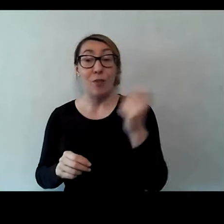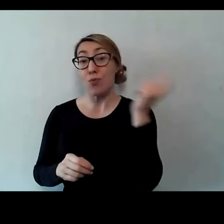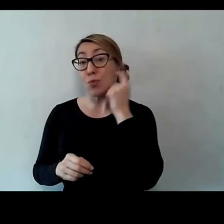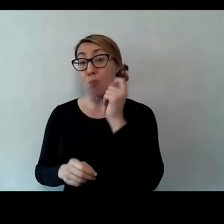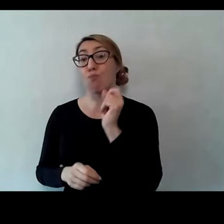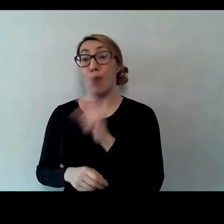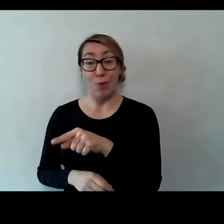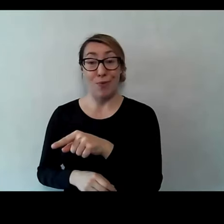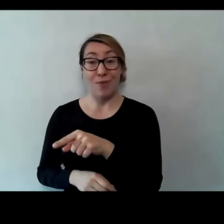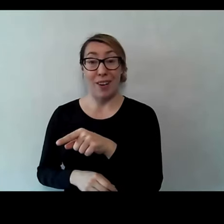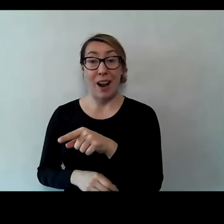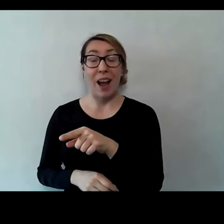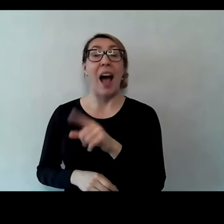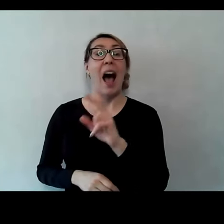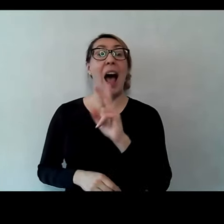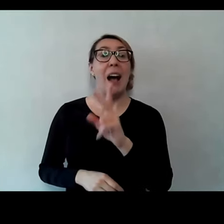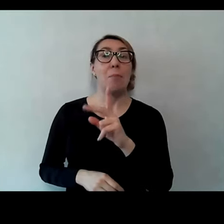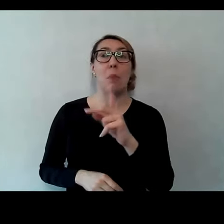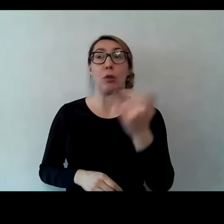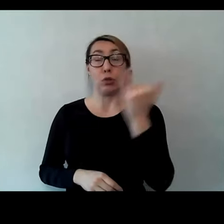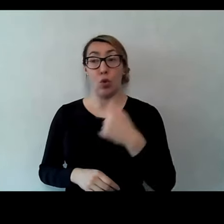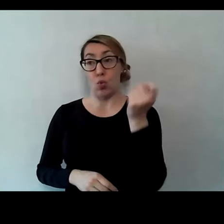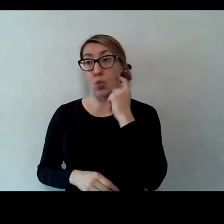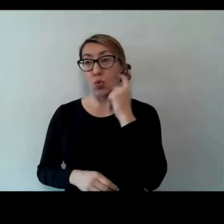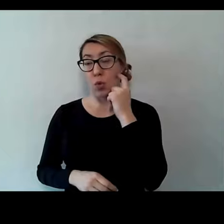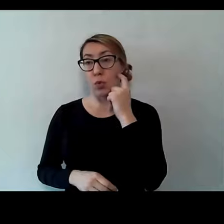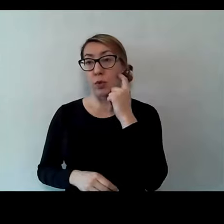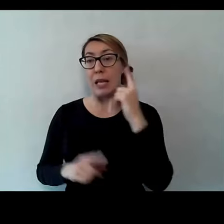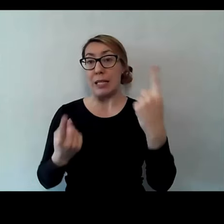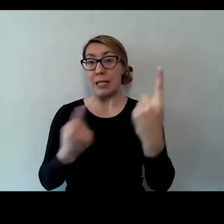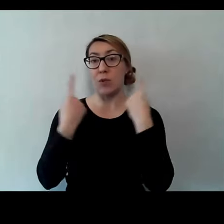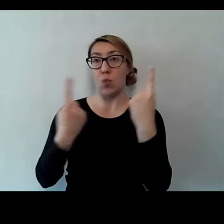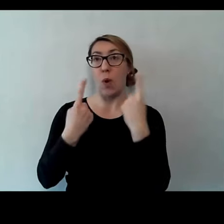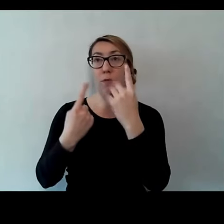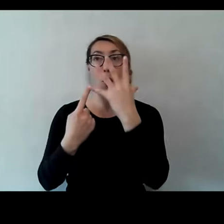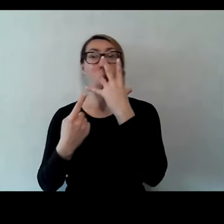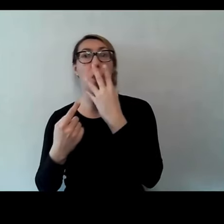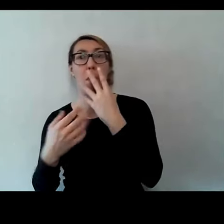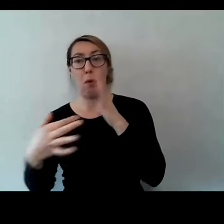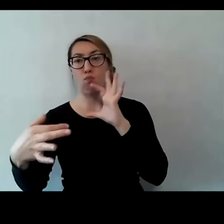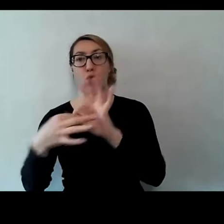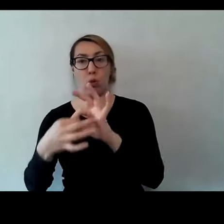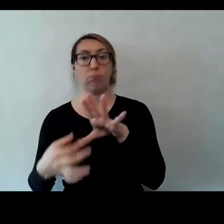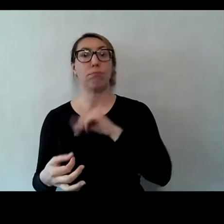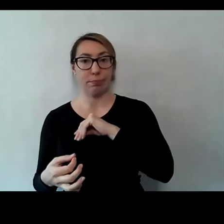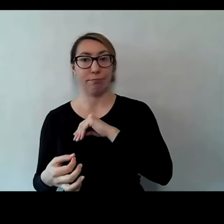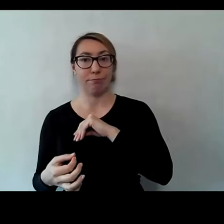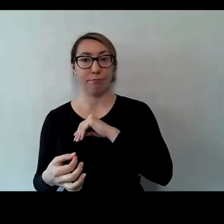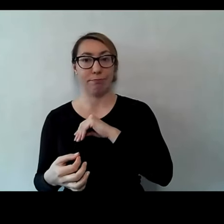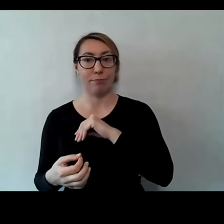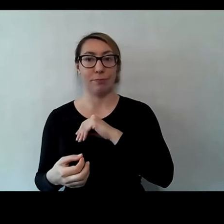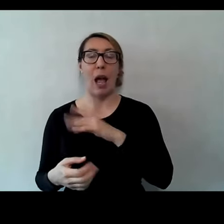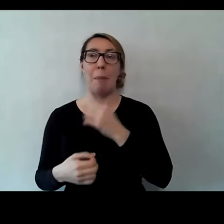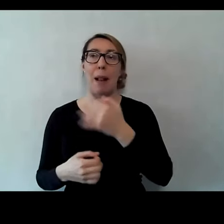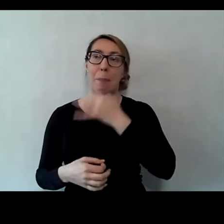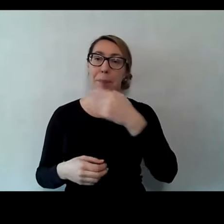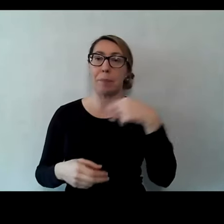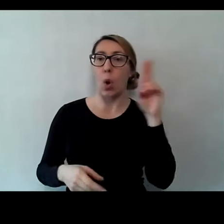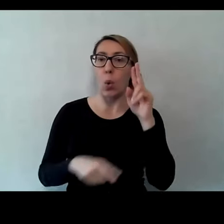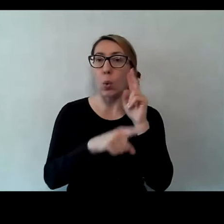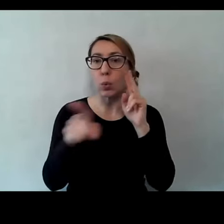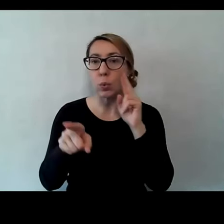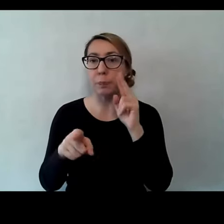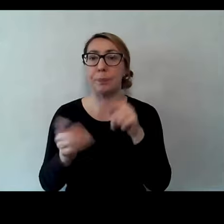Dziecko słyszące łączy sytuację z obrazem. Żeby to było tak może dobrze zrozumiane, to